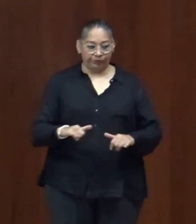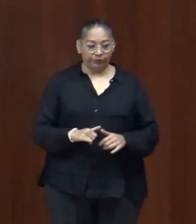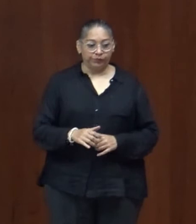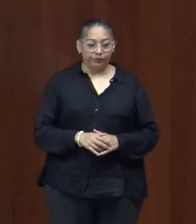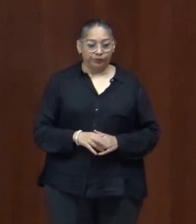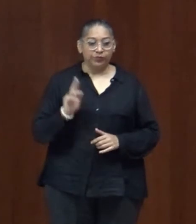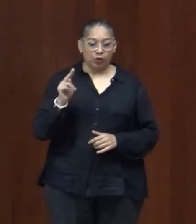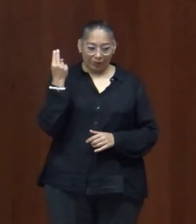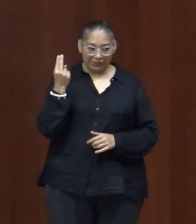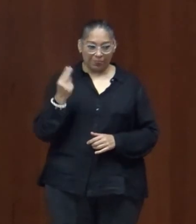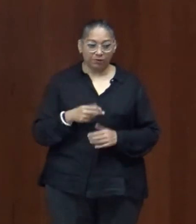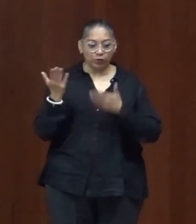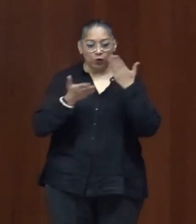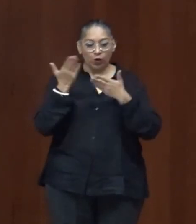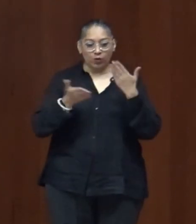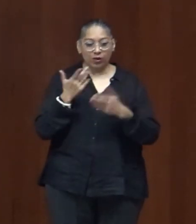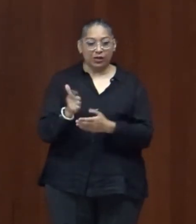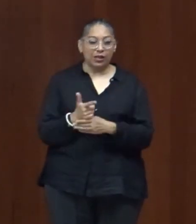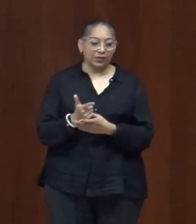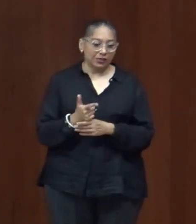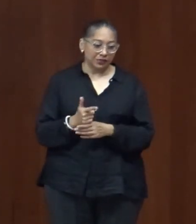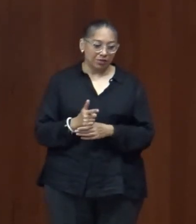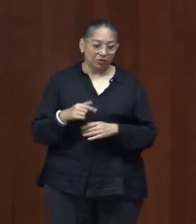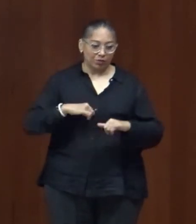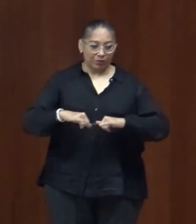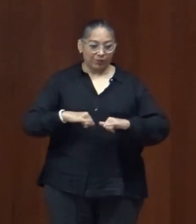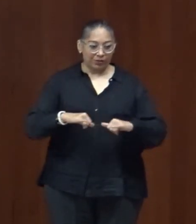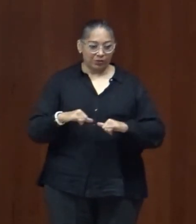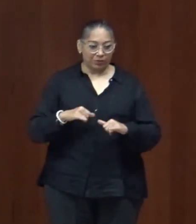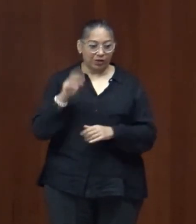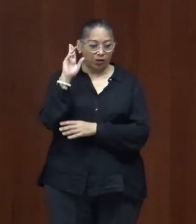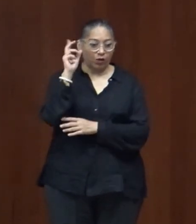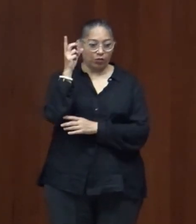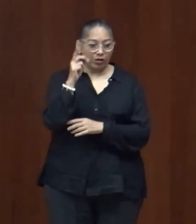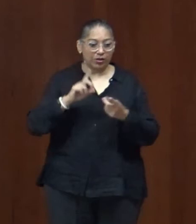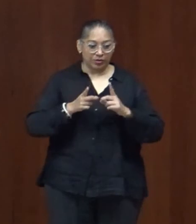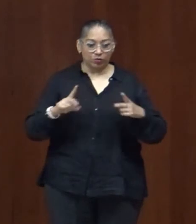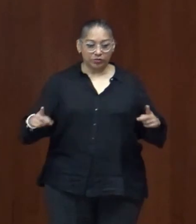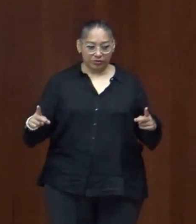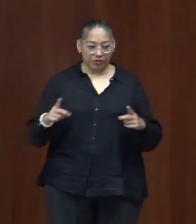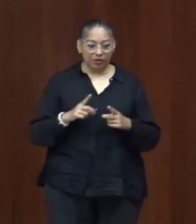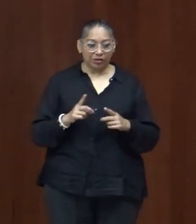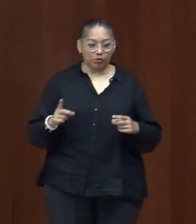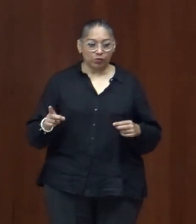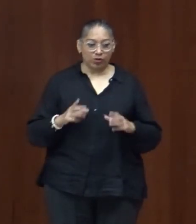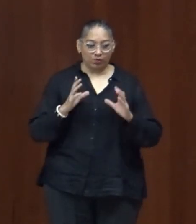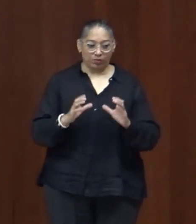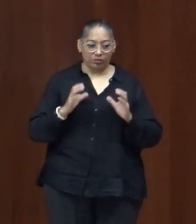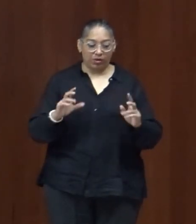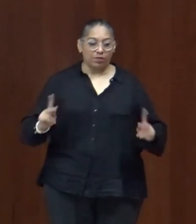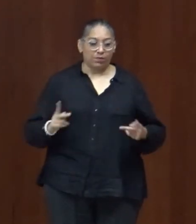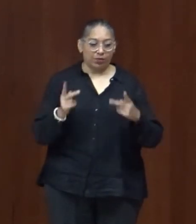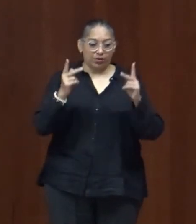geografía la licenciatura y realizó la maestría en desarrollo sostenible y paz en la universidad de las naciones